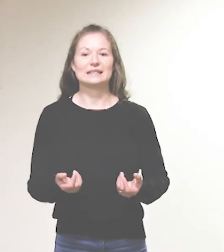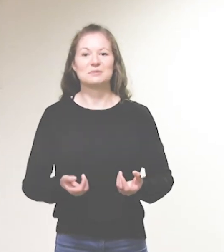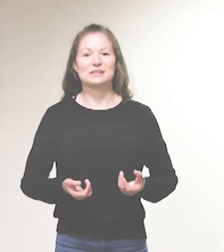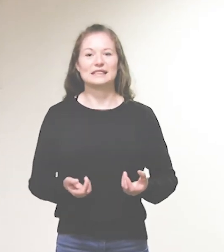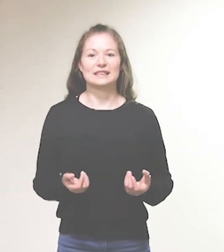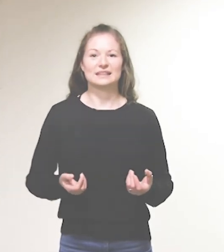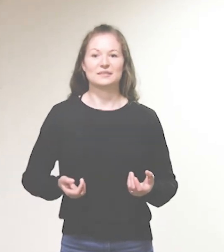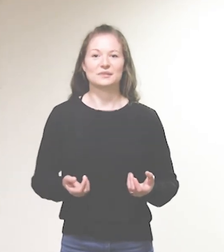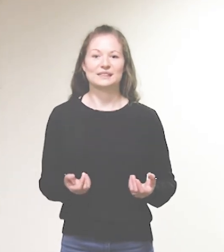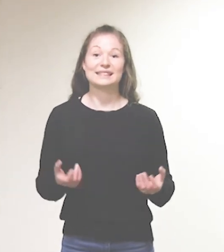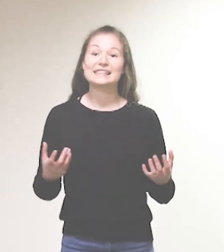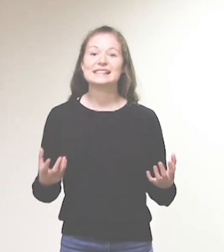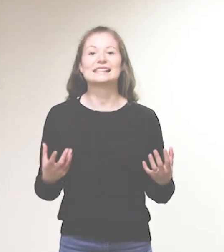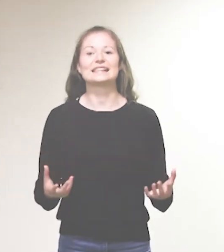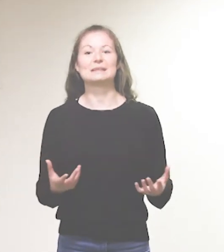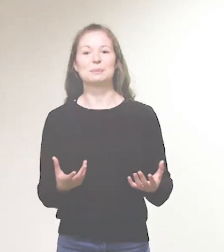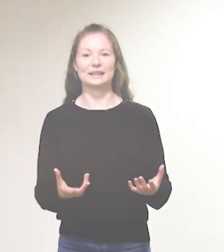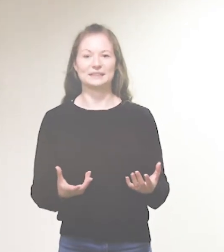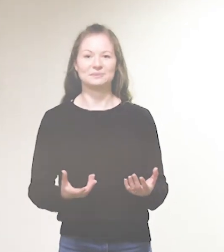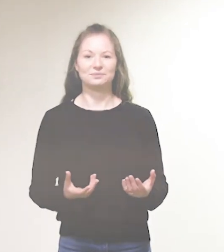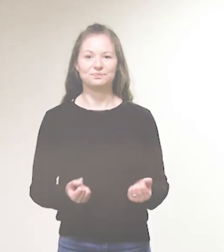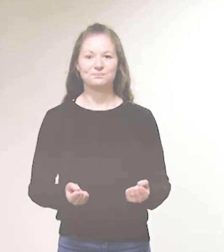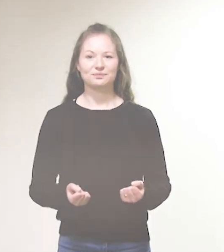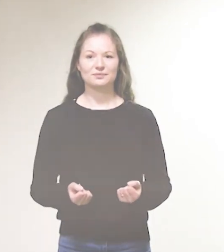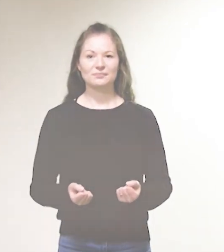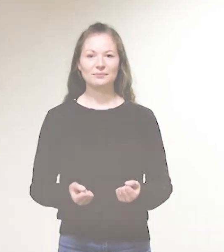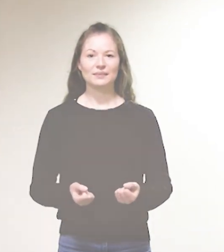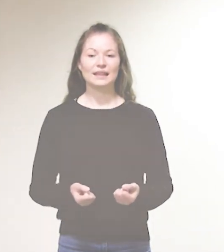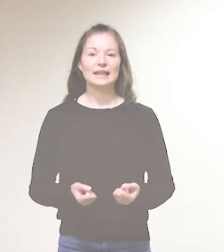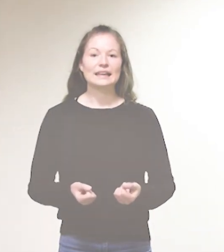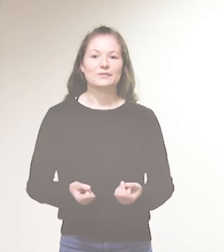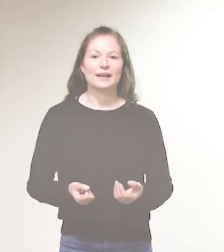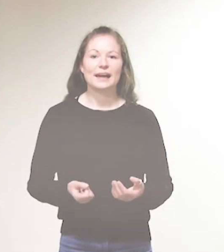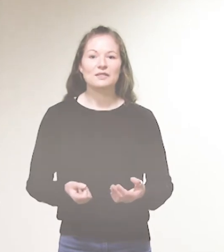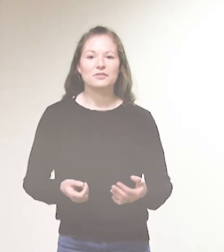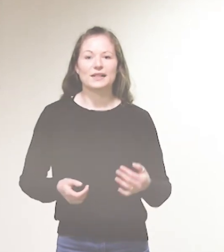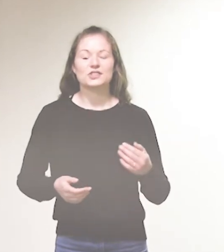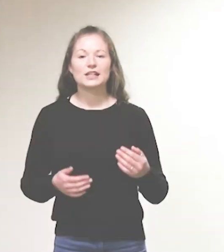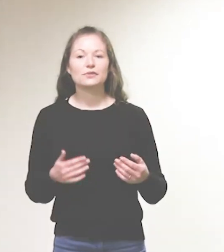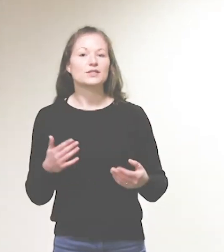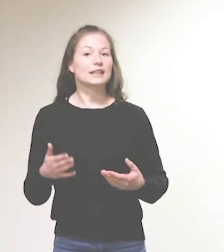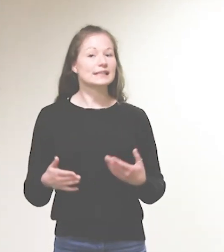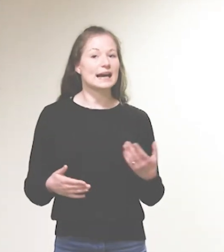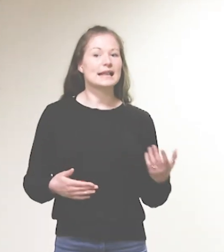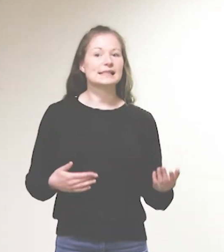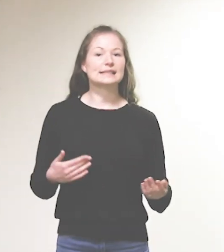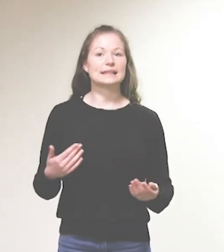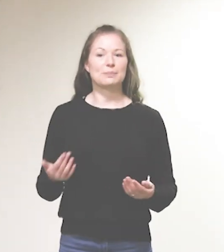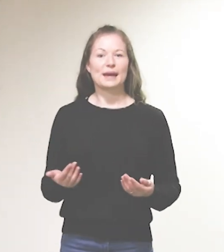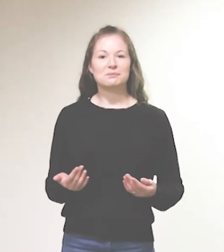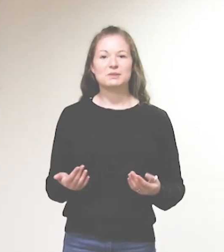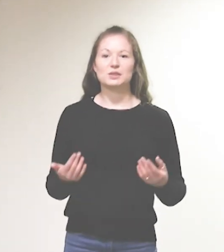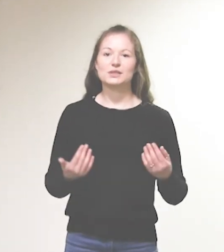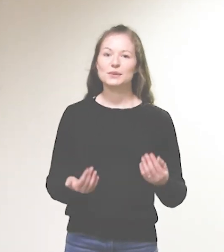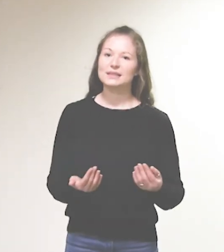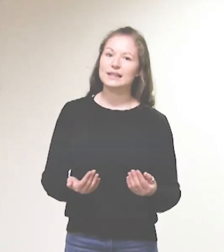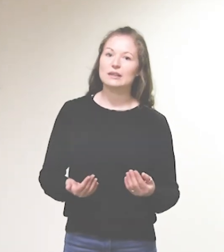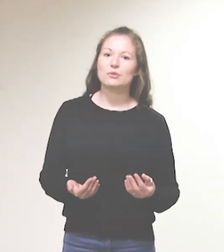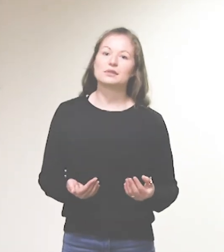die Musik und in dieses Lied bringen. Ich fange an und werde Schritt für Schritt die einzelnen Gebärden mit euch durchgehen und